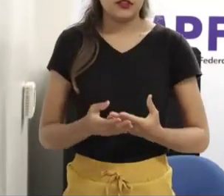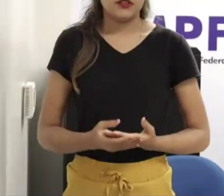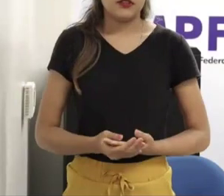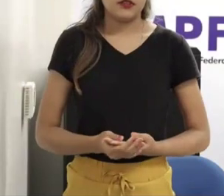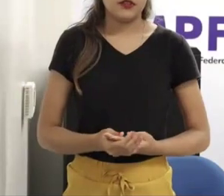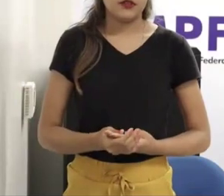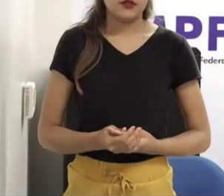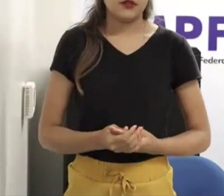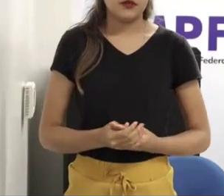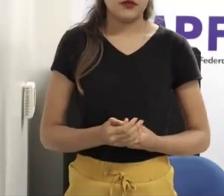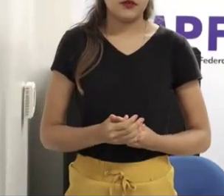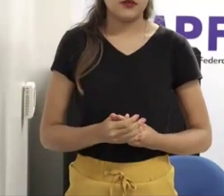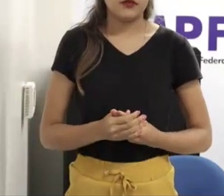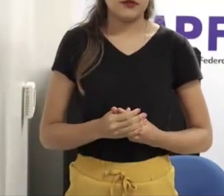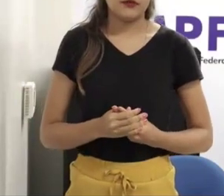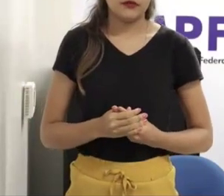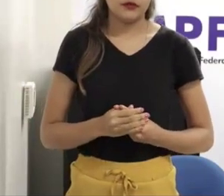dentro da família.